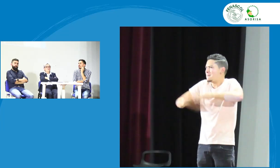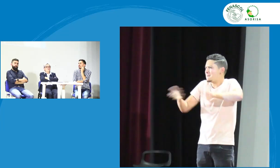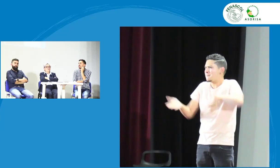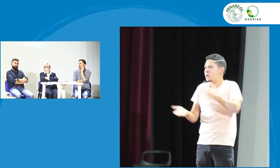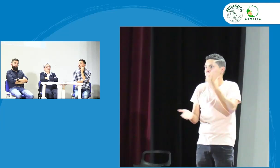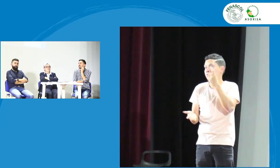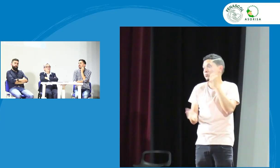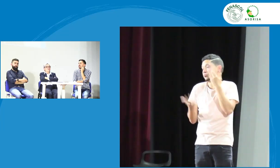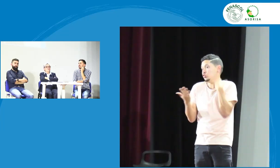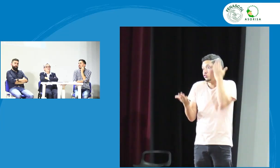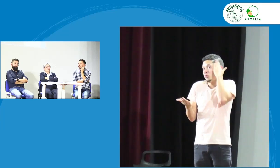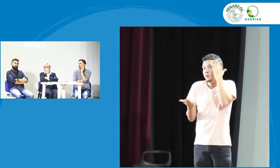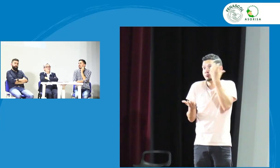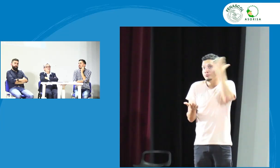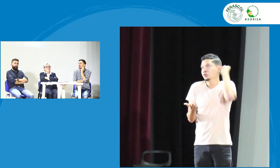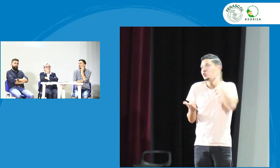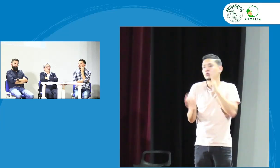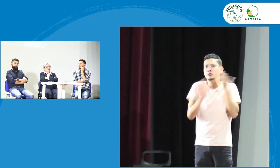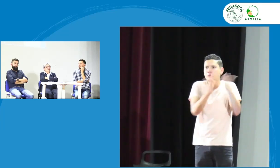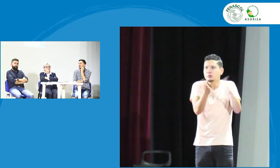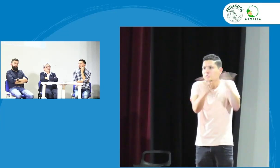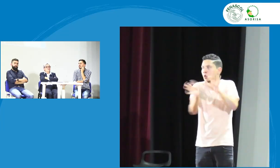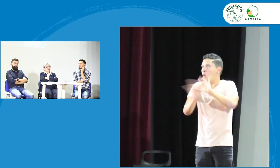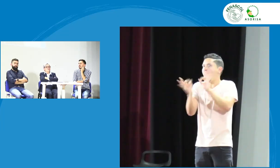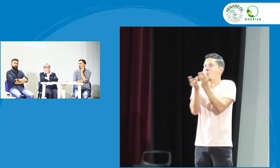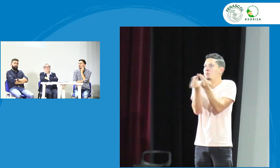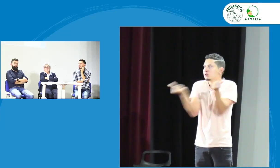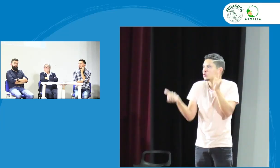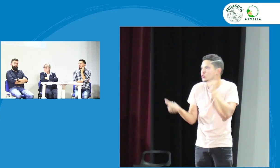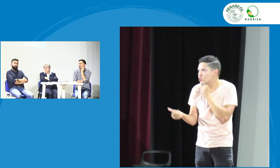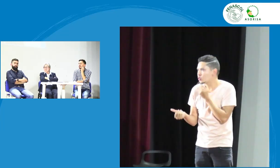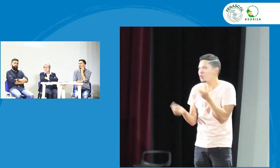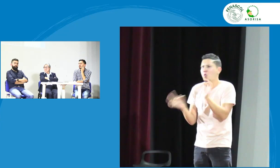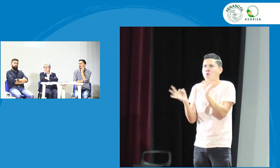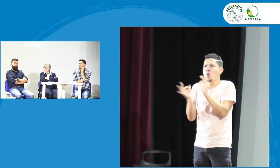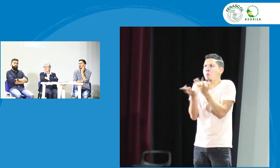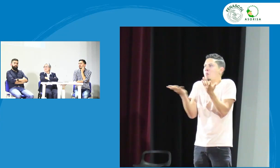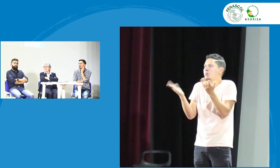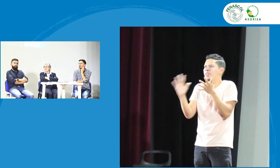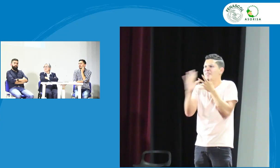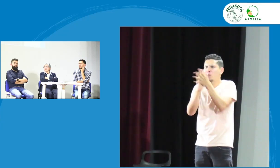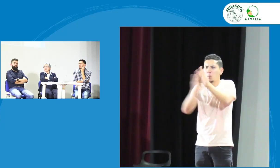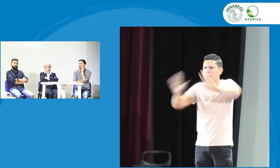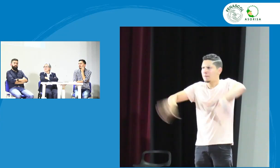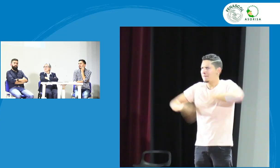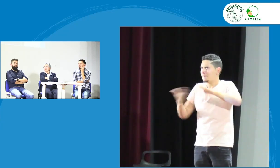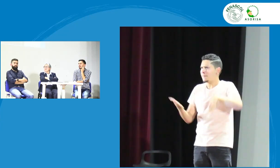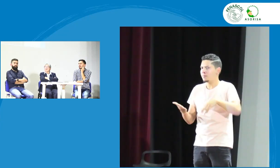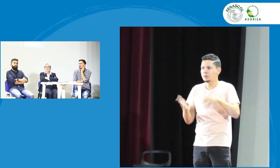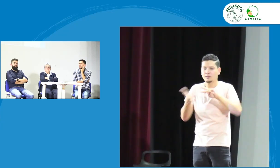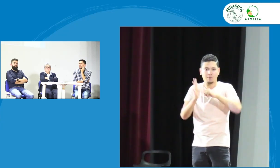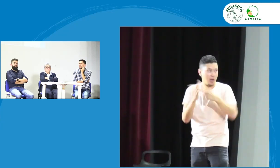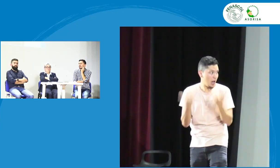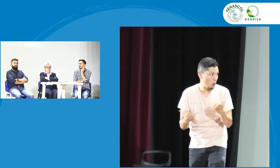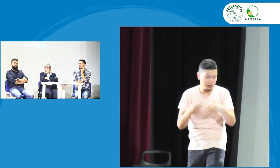lengua de señas porque no tenemos un consolidado al respecto si las personas sordas han